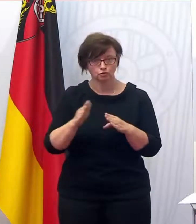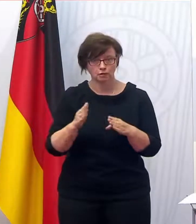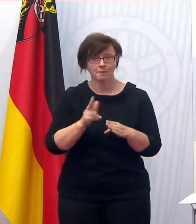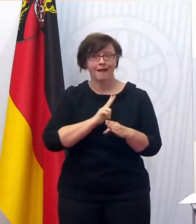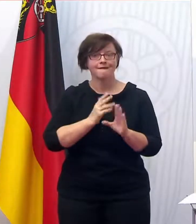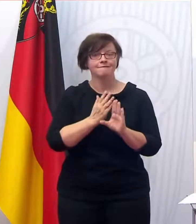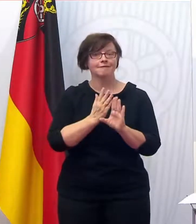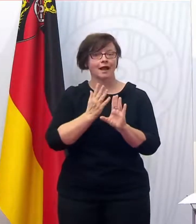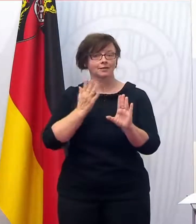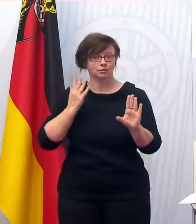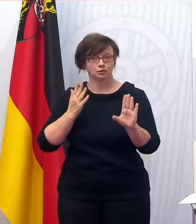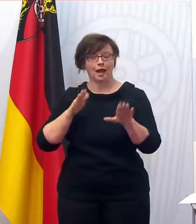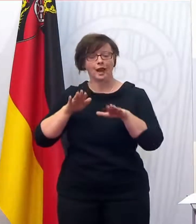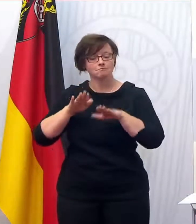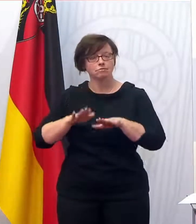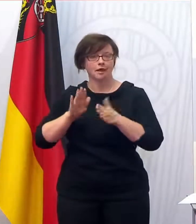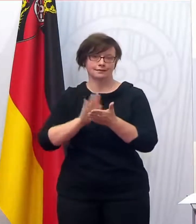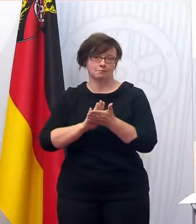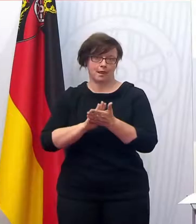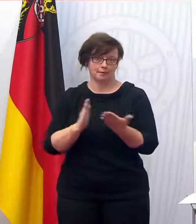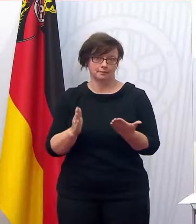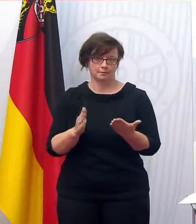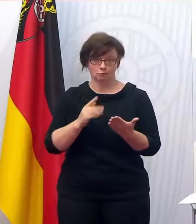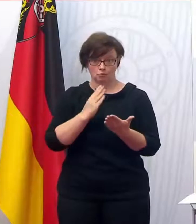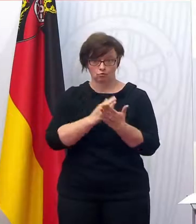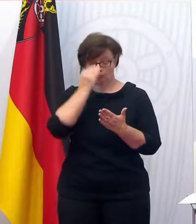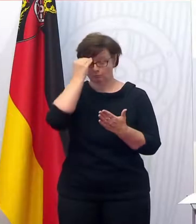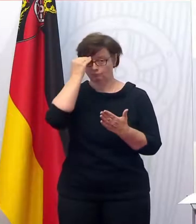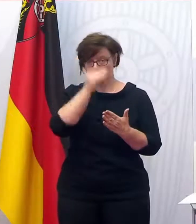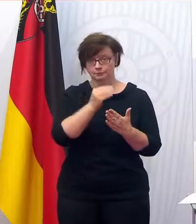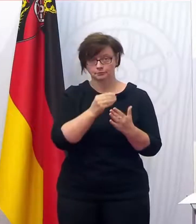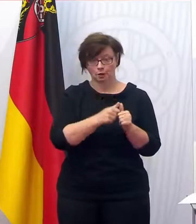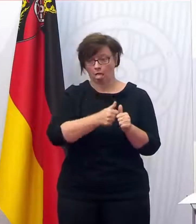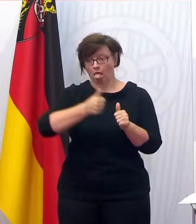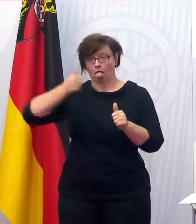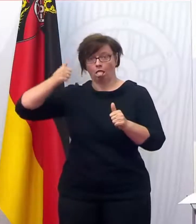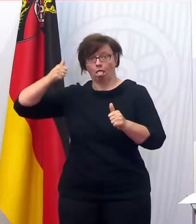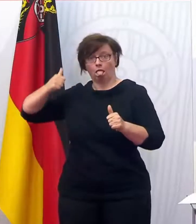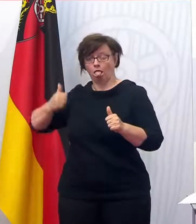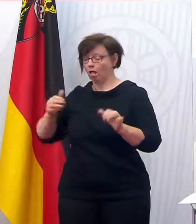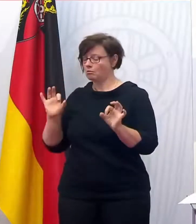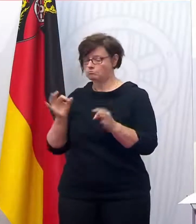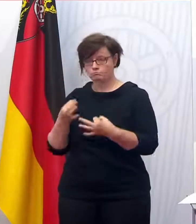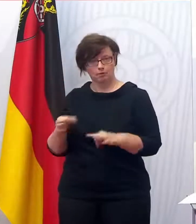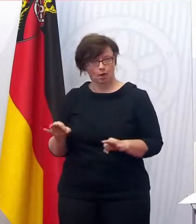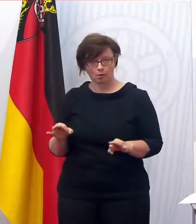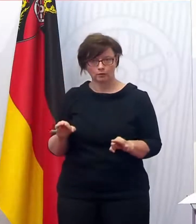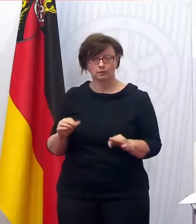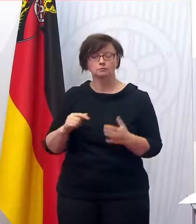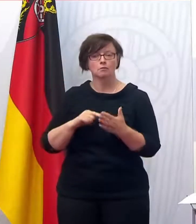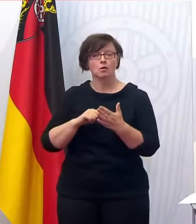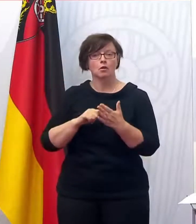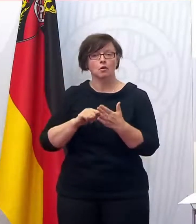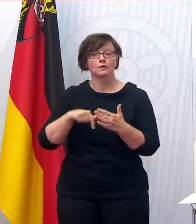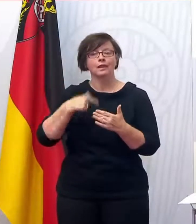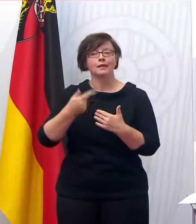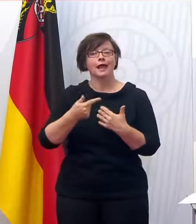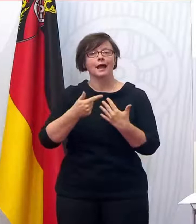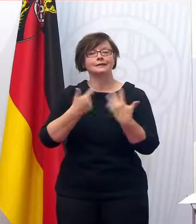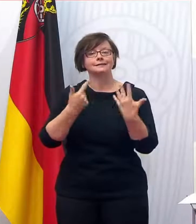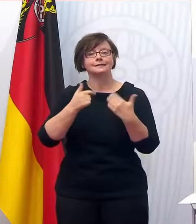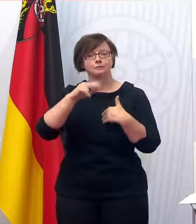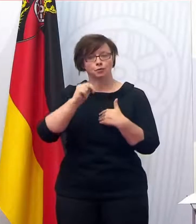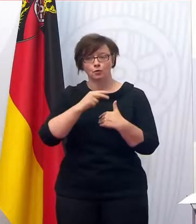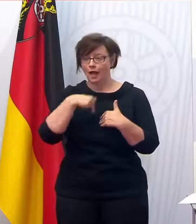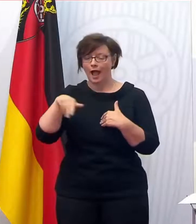in der Warteschlange bleibt erhalten. Also wer registriert ist, muss keine Angst haben, dass er irgendwie nach hinten rutscht, weil nach dem 7. Juni sich